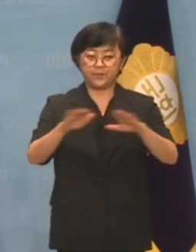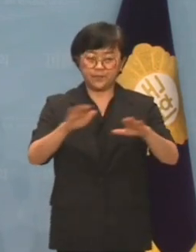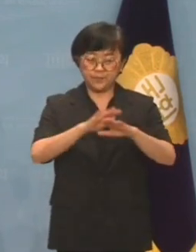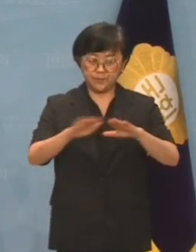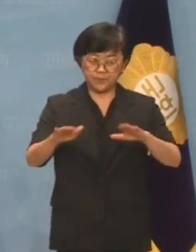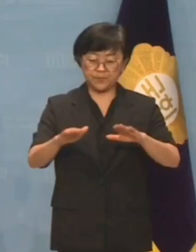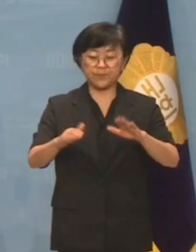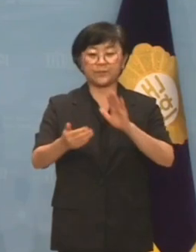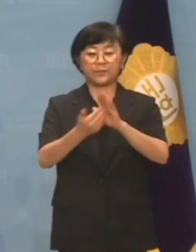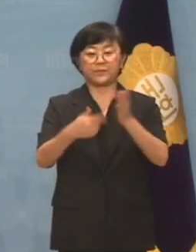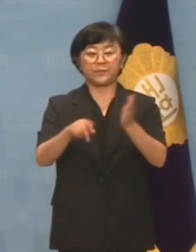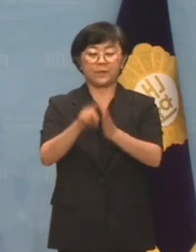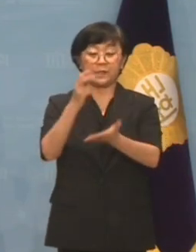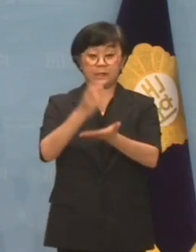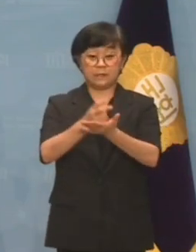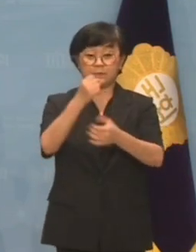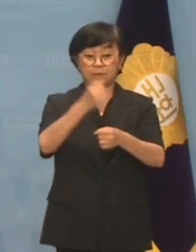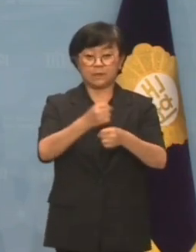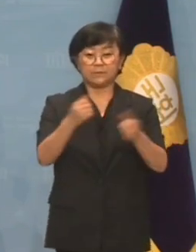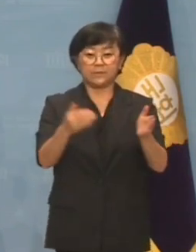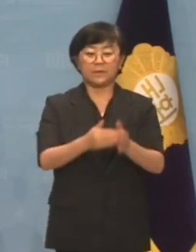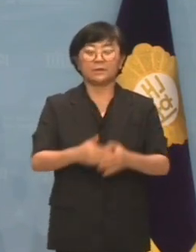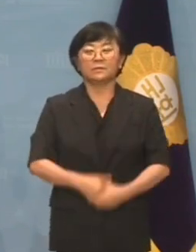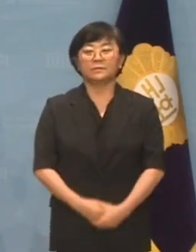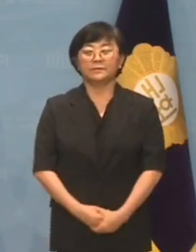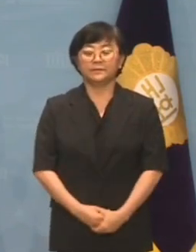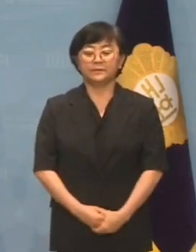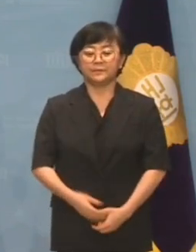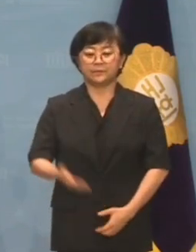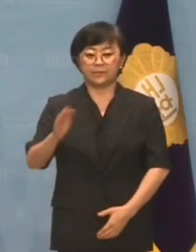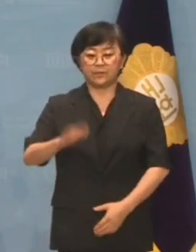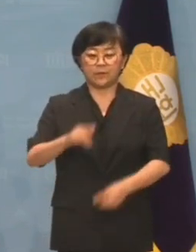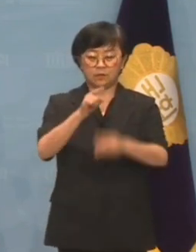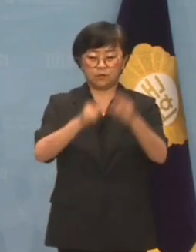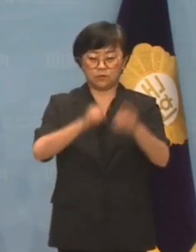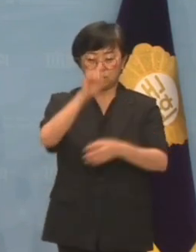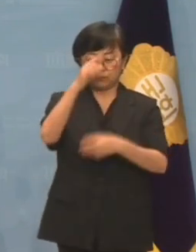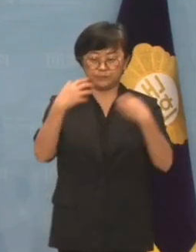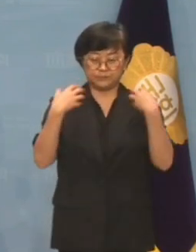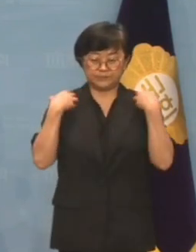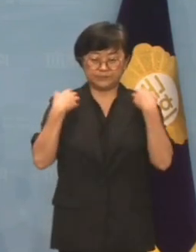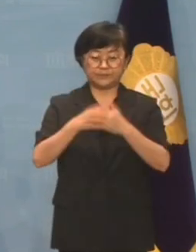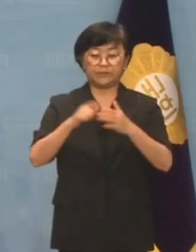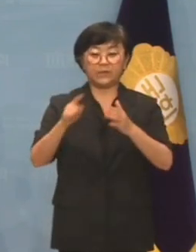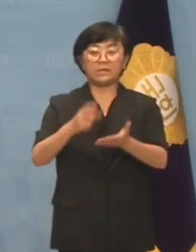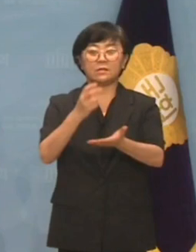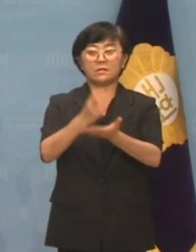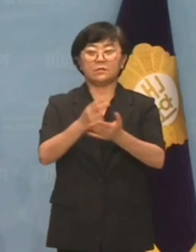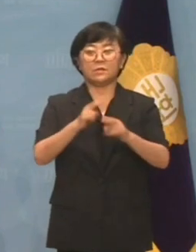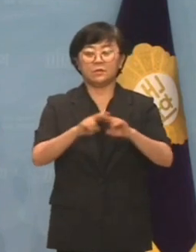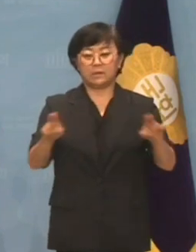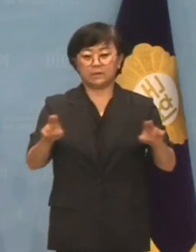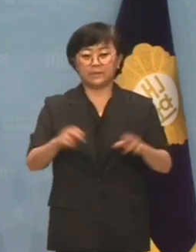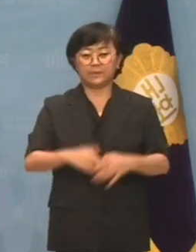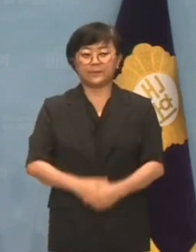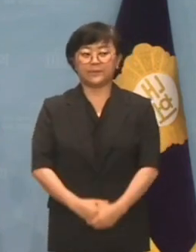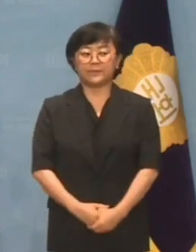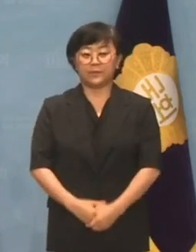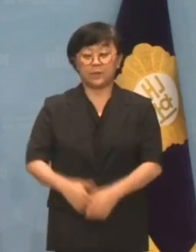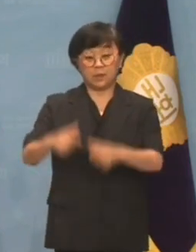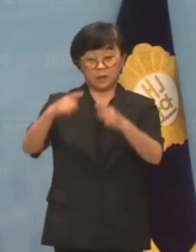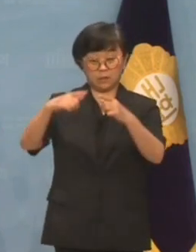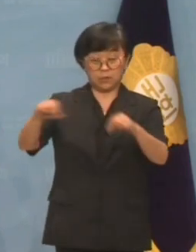이에 대응하기 위해 만든 것이었습니다. 그런데 윤석열 정부는 이 지침을 철회함으로써